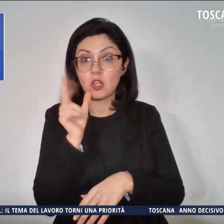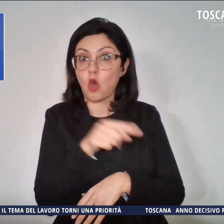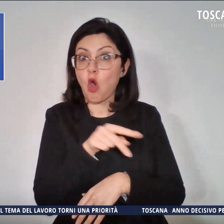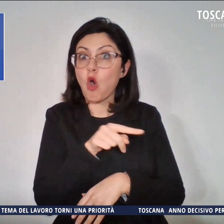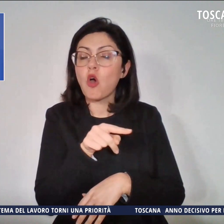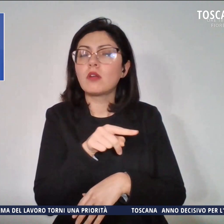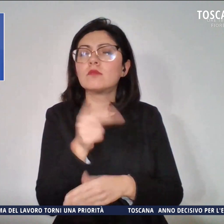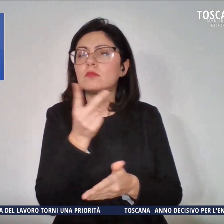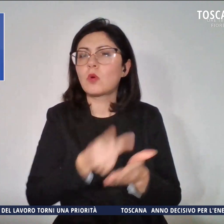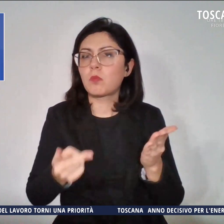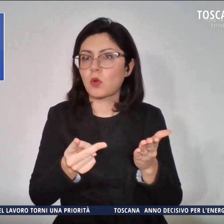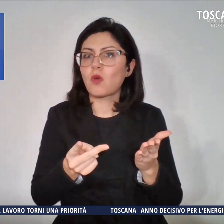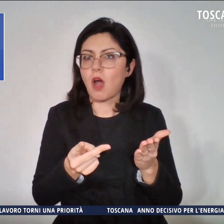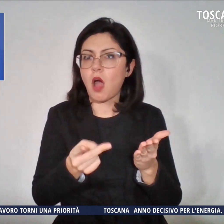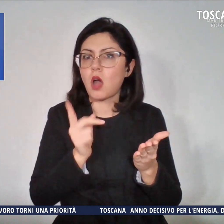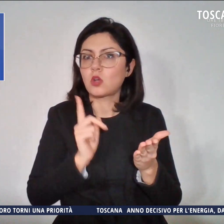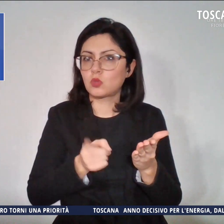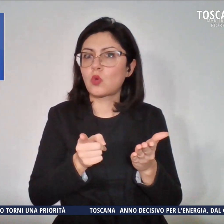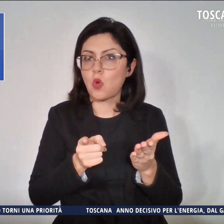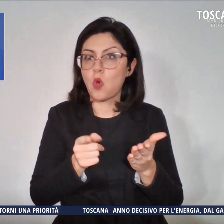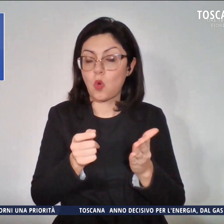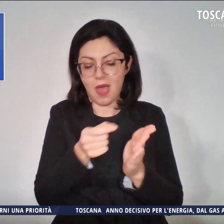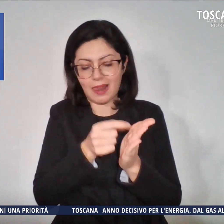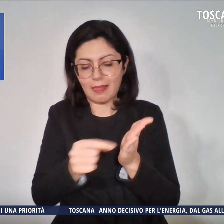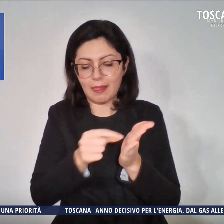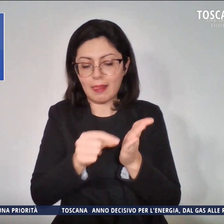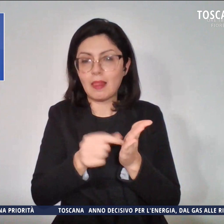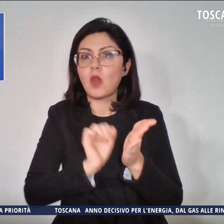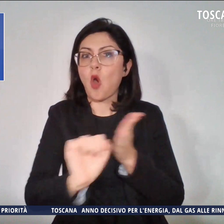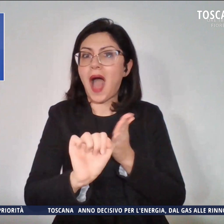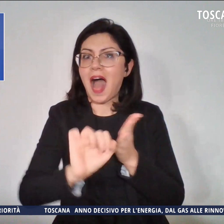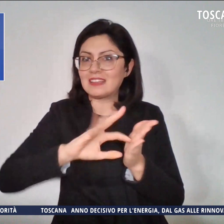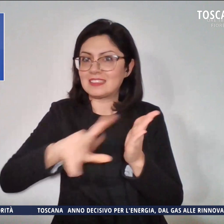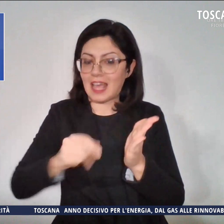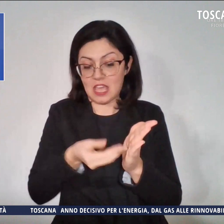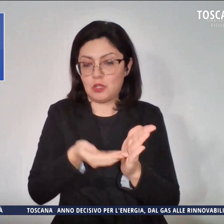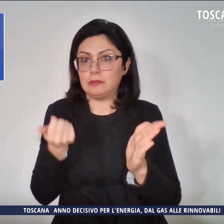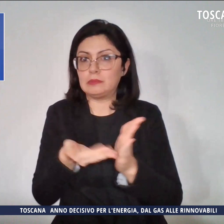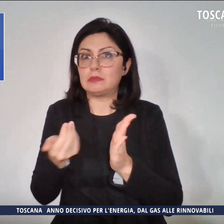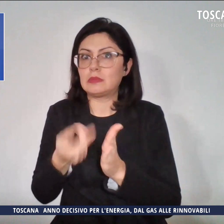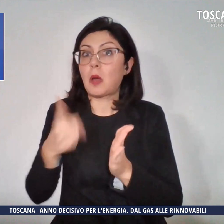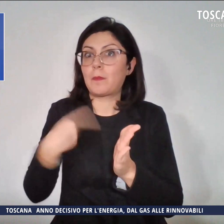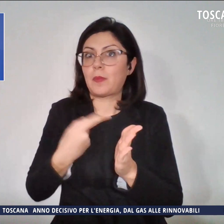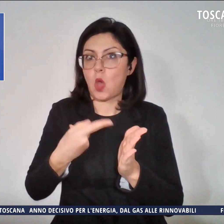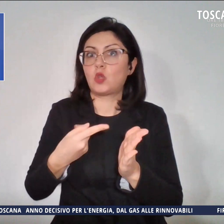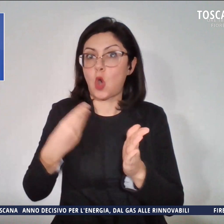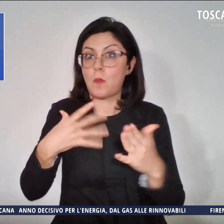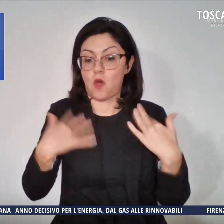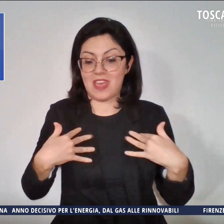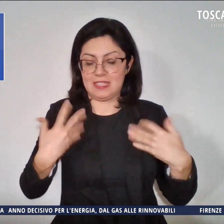togliere i sistemi di antitaccheggio da alcuni articoli per poi infilarseli nei vestiti.